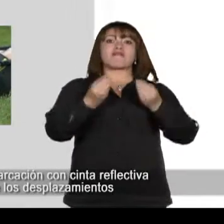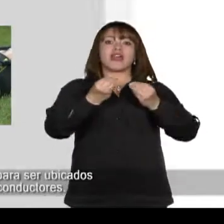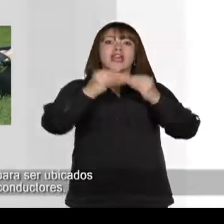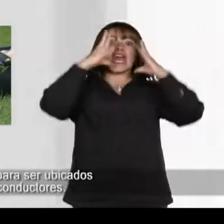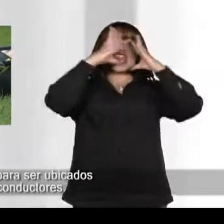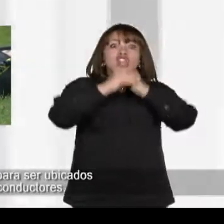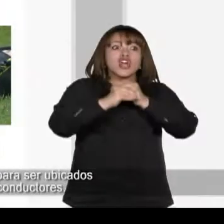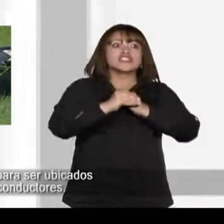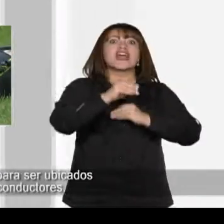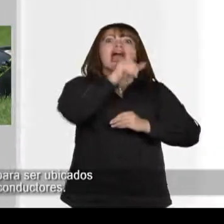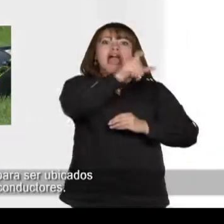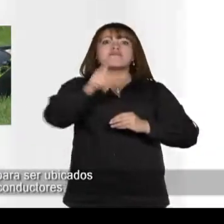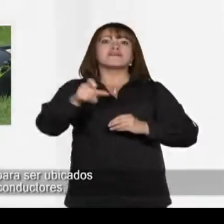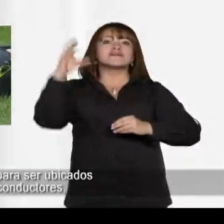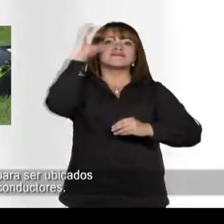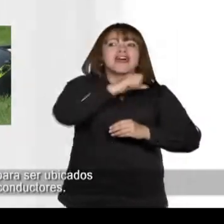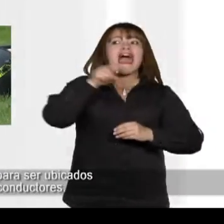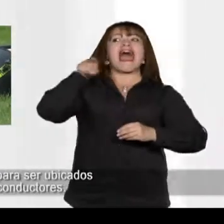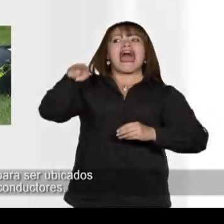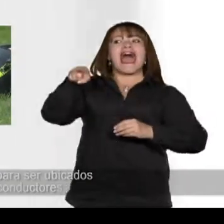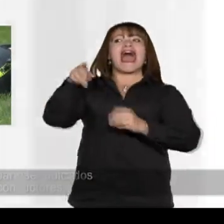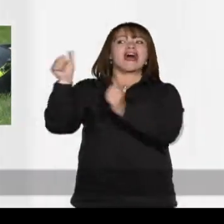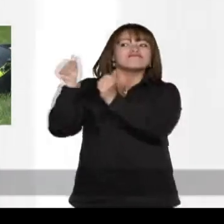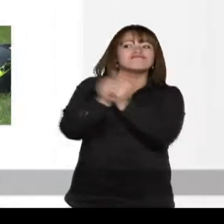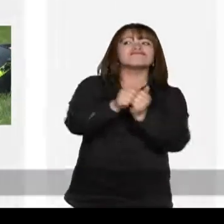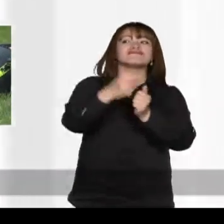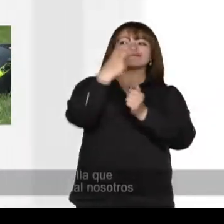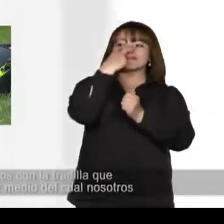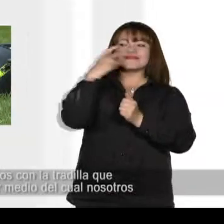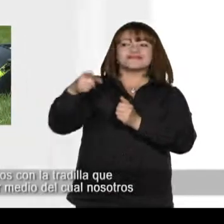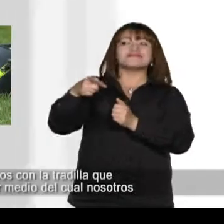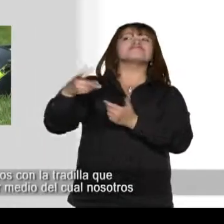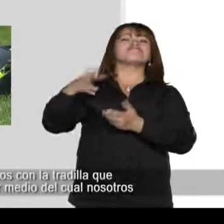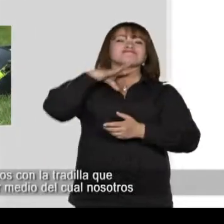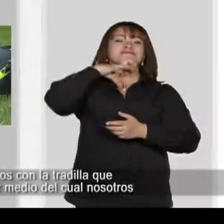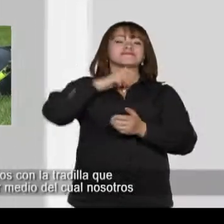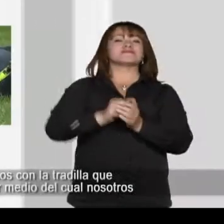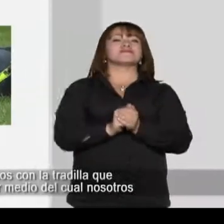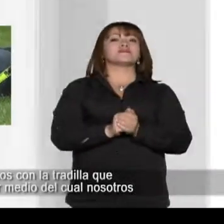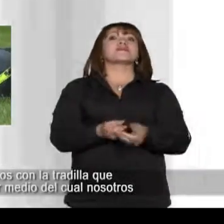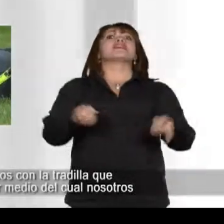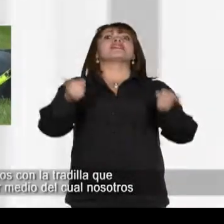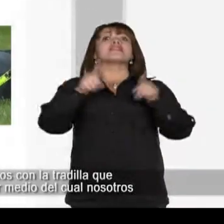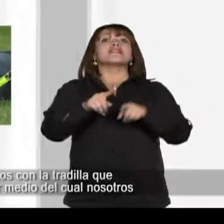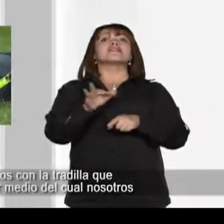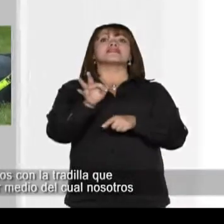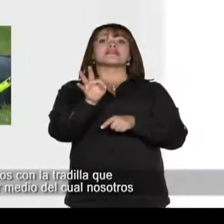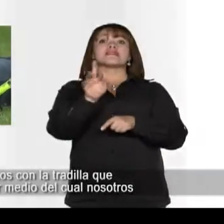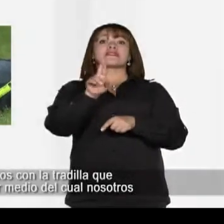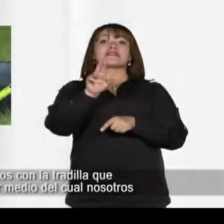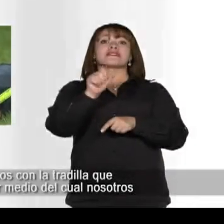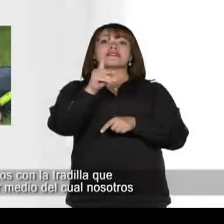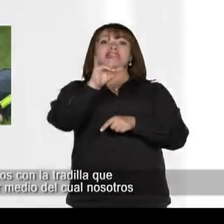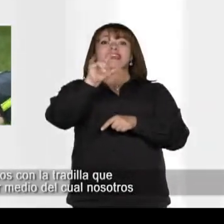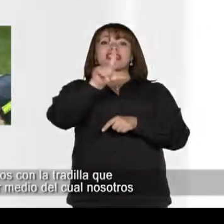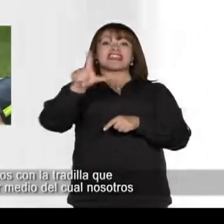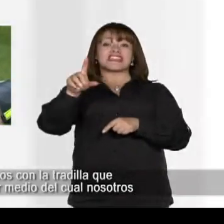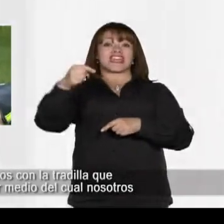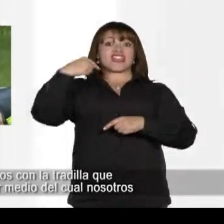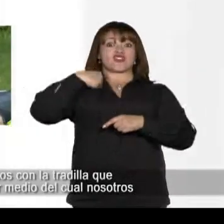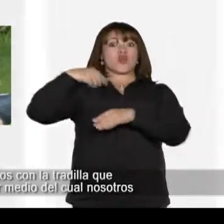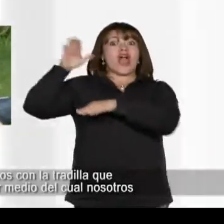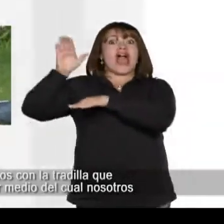desplazamientos en la noche para ser ubicados por los conductores. También contamos con la tradilla, que es el